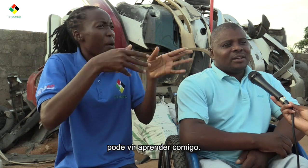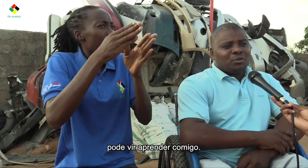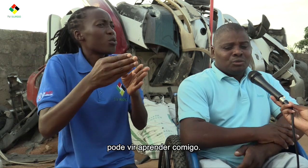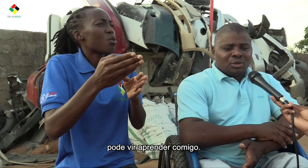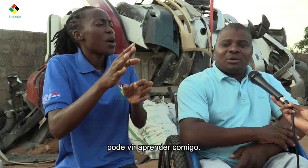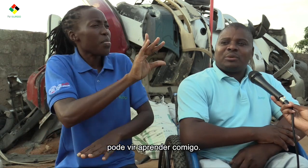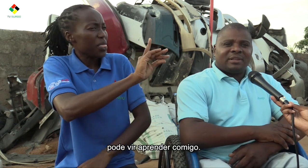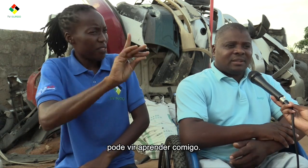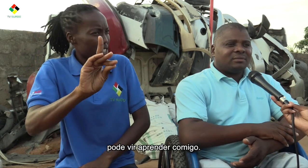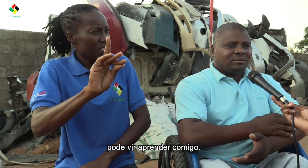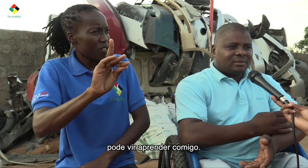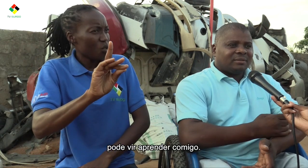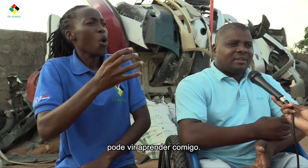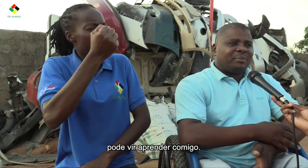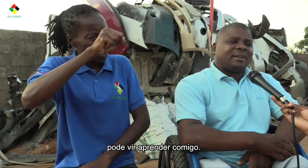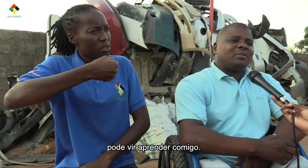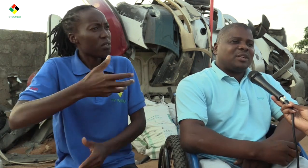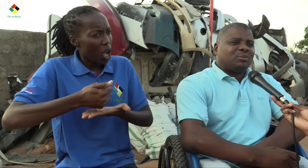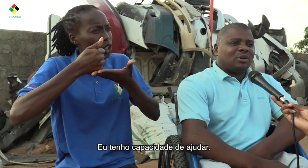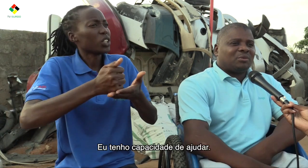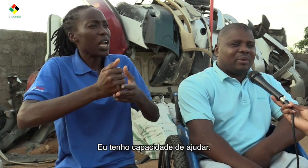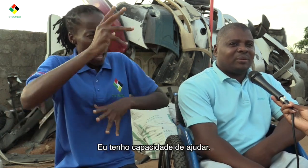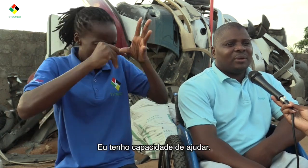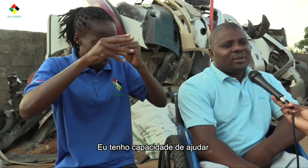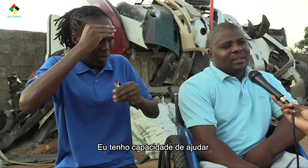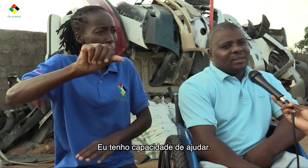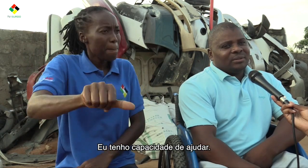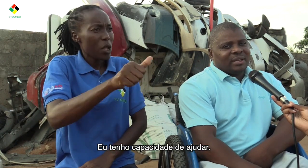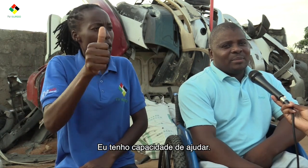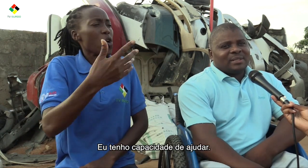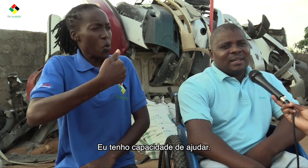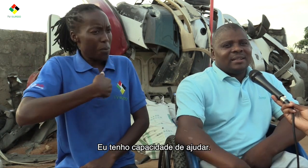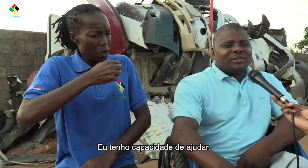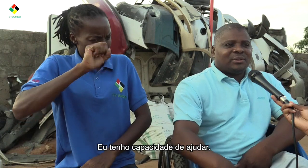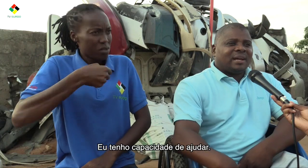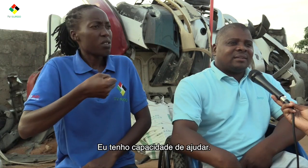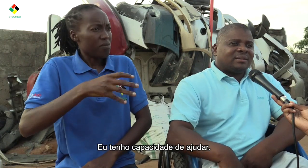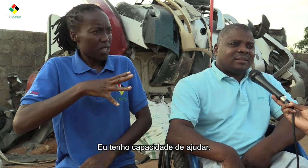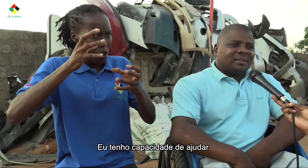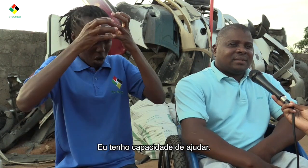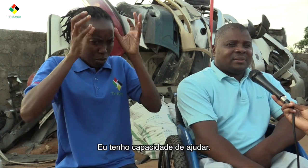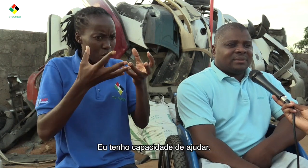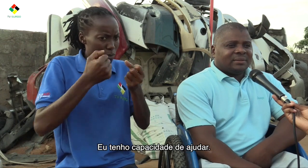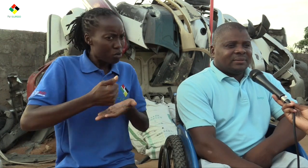a ver, da maneira que eu estou, poderia vir aprender o mais melhor comigo. Eu tenho capacidade de ajudar.